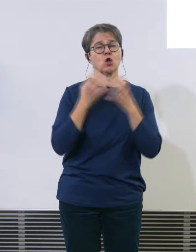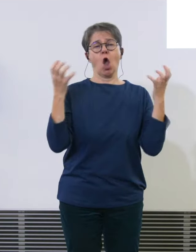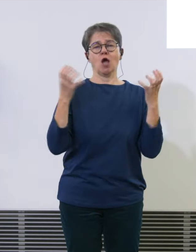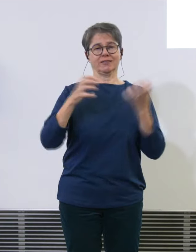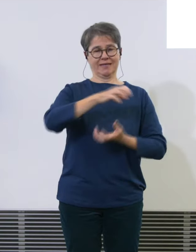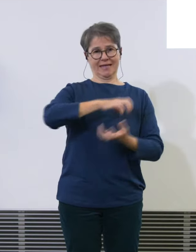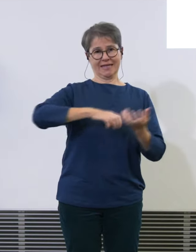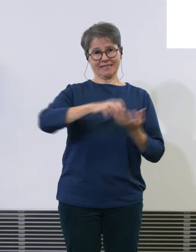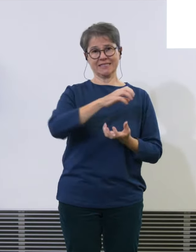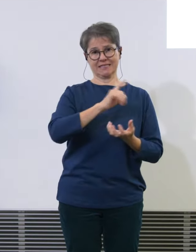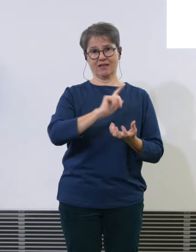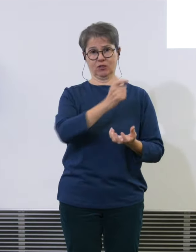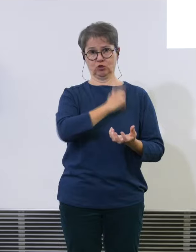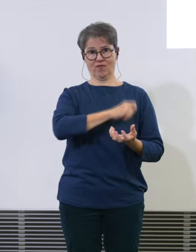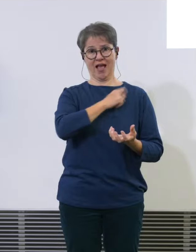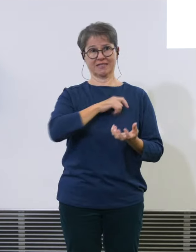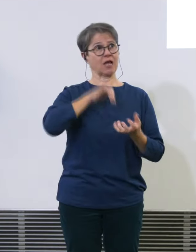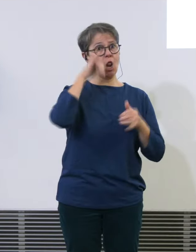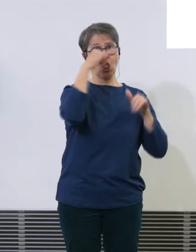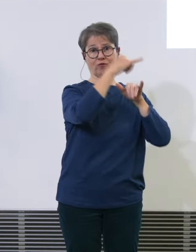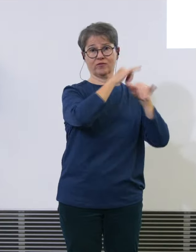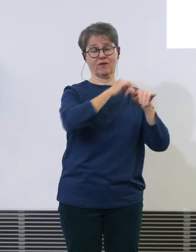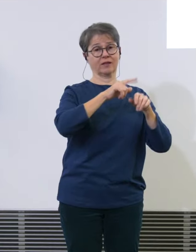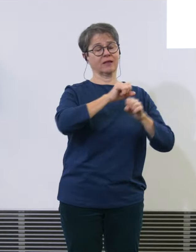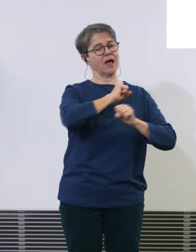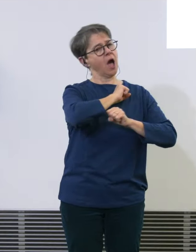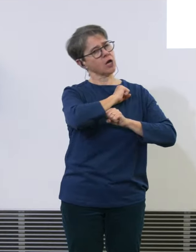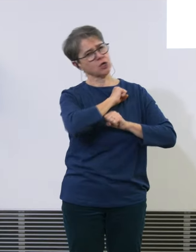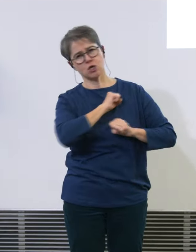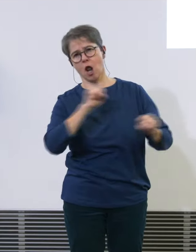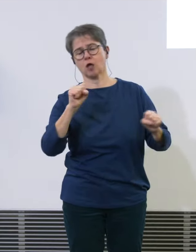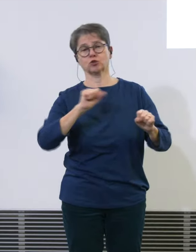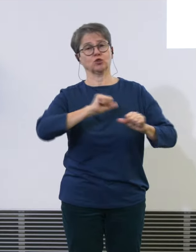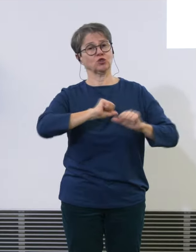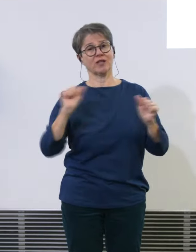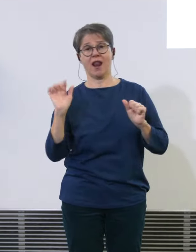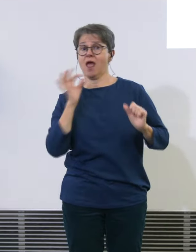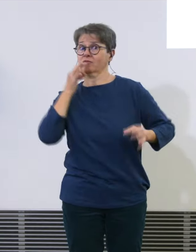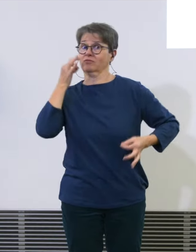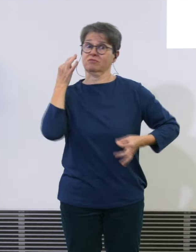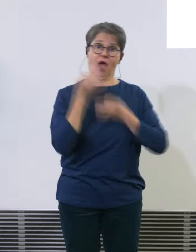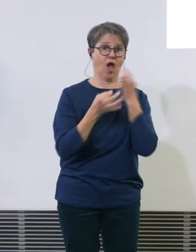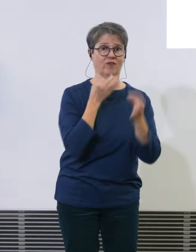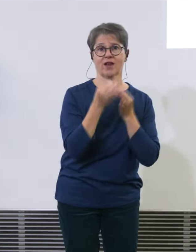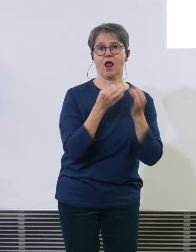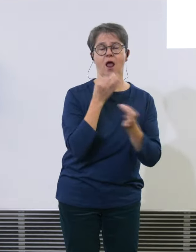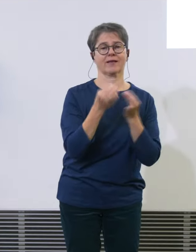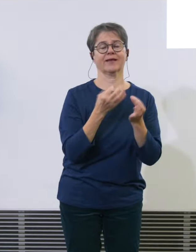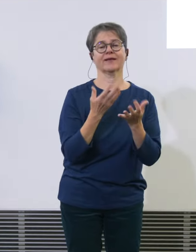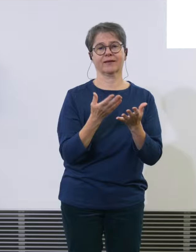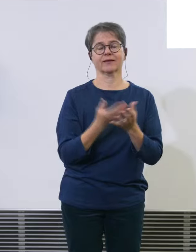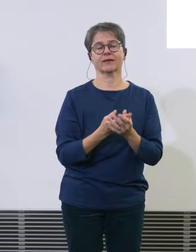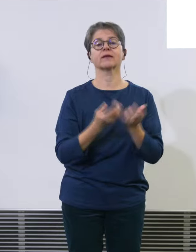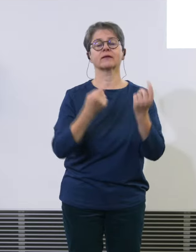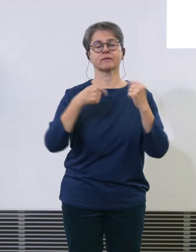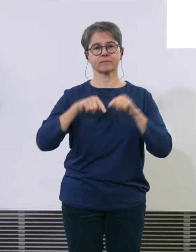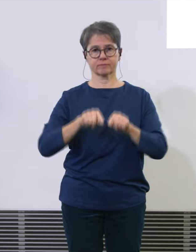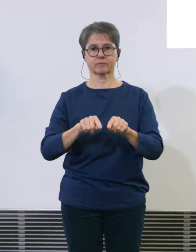ist sie in eine extrem rasche, grosse Nachfrage gestiegen. Und das war ein riesiger Kraftakt,